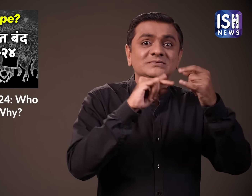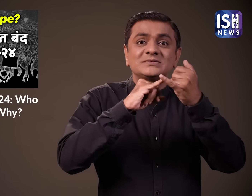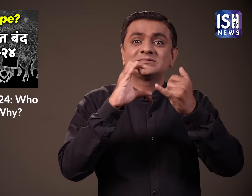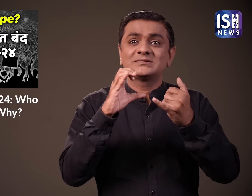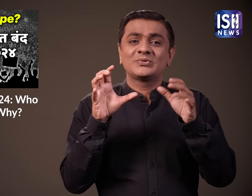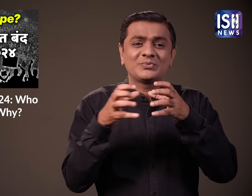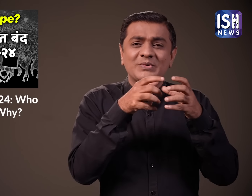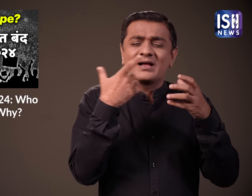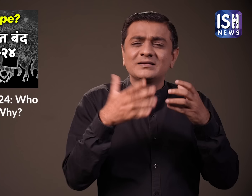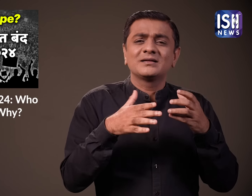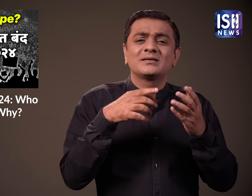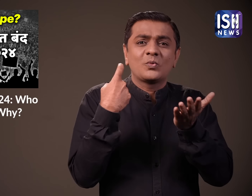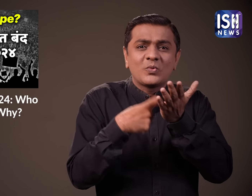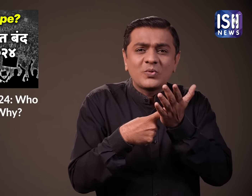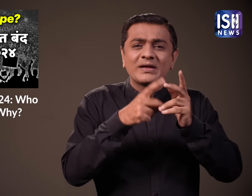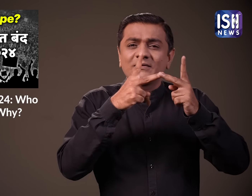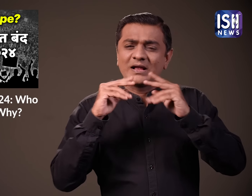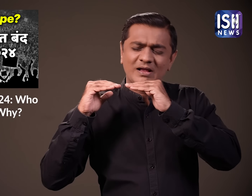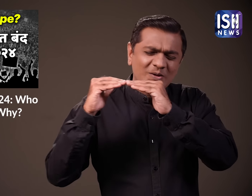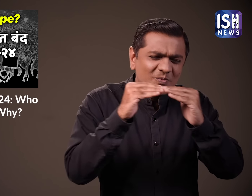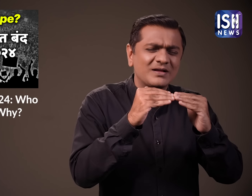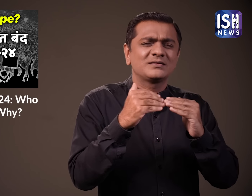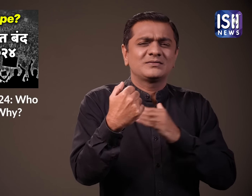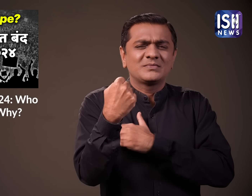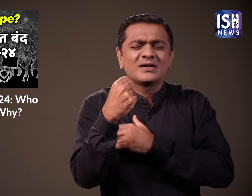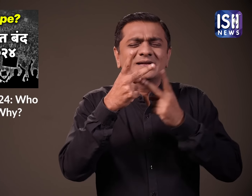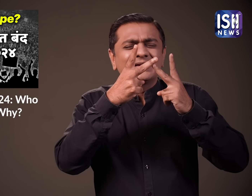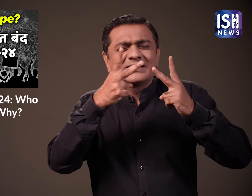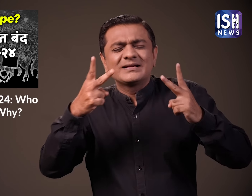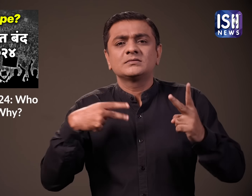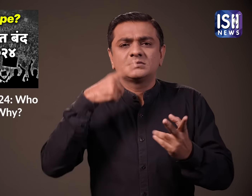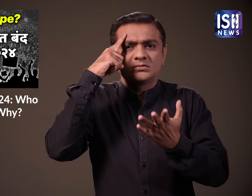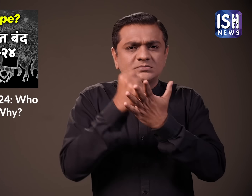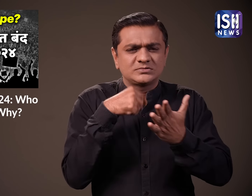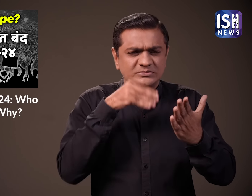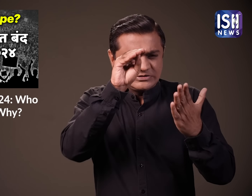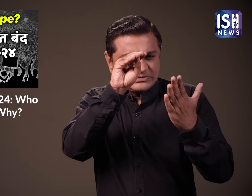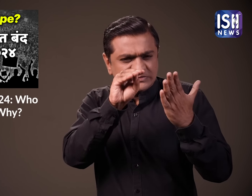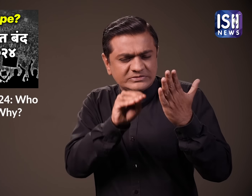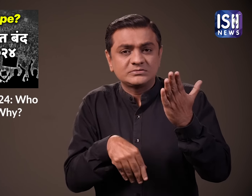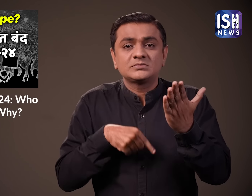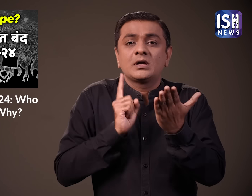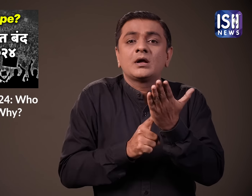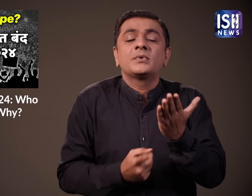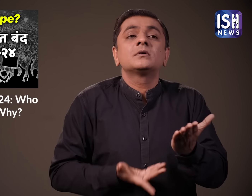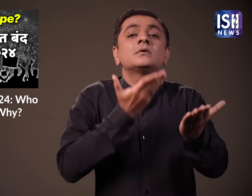इसने मांगो की एक सूची भी जारी की जिसमें सरकार से SCST समुदाई के लिए सामाजिक न्याए और